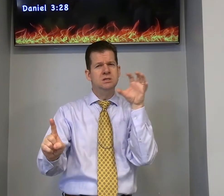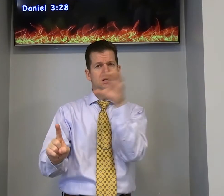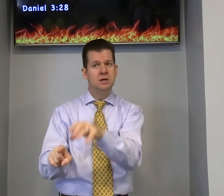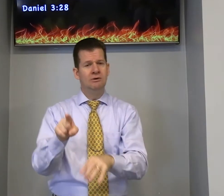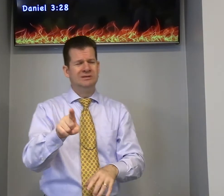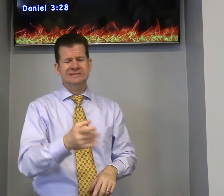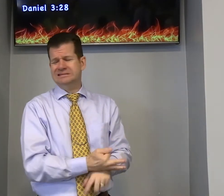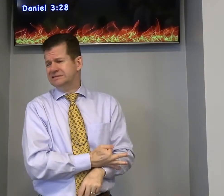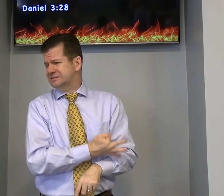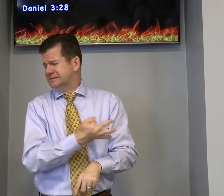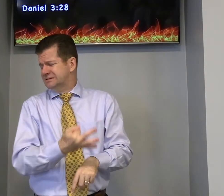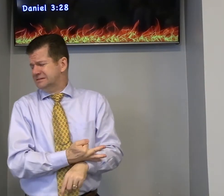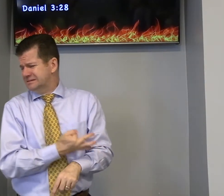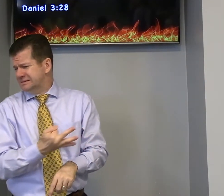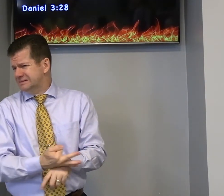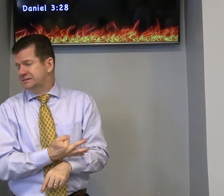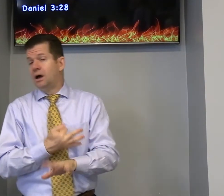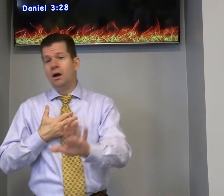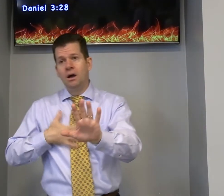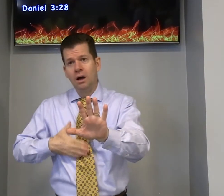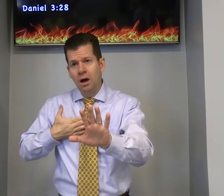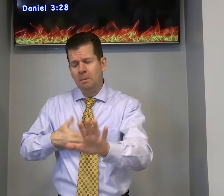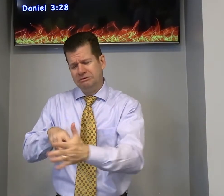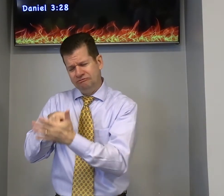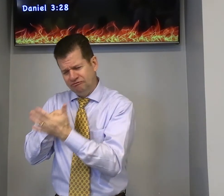pressão e você fica firme